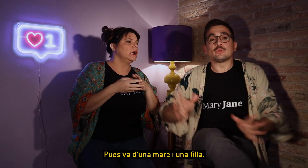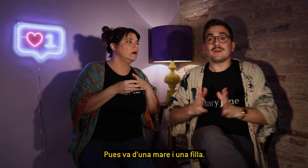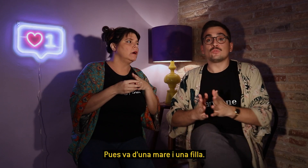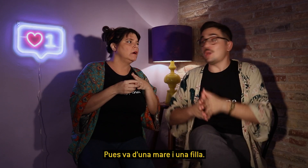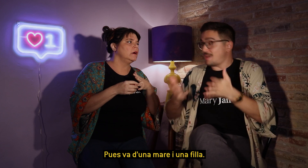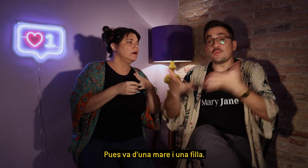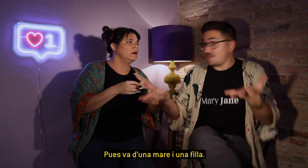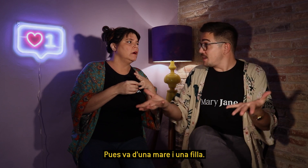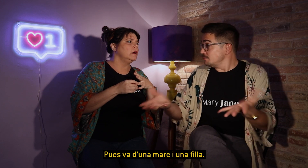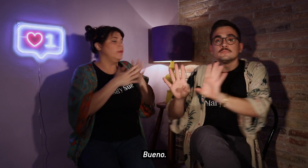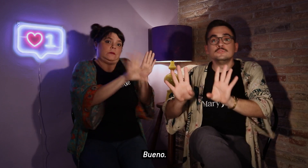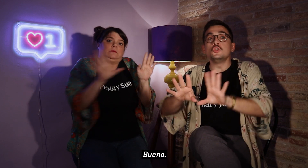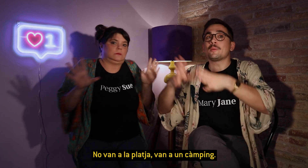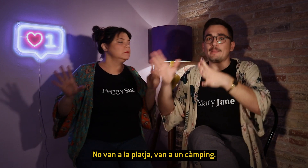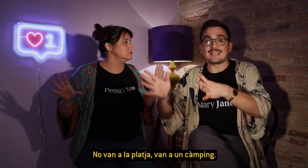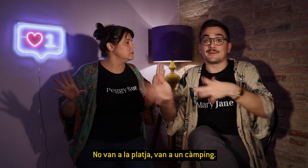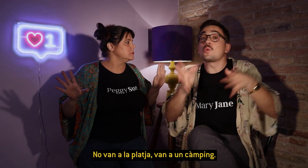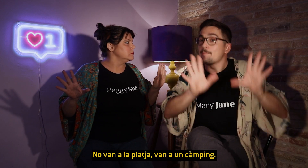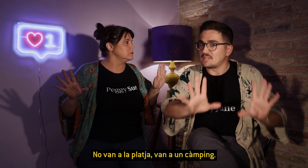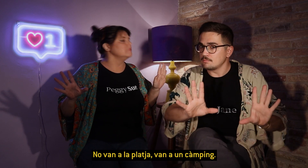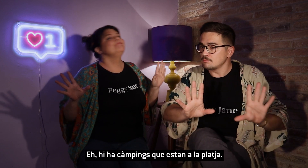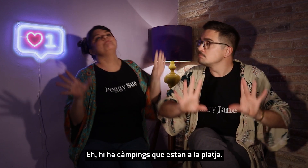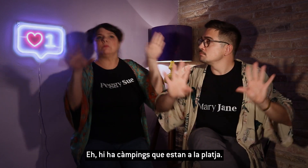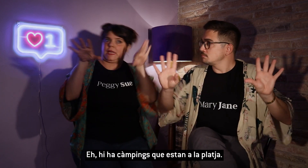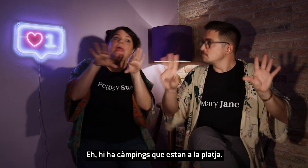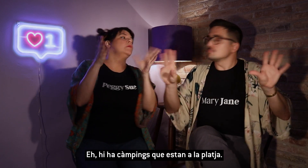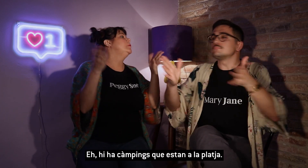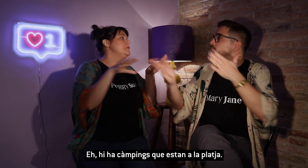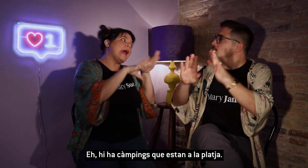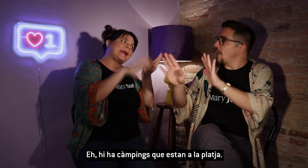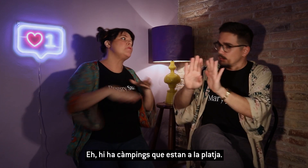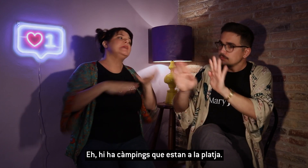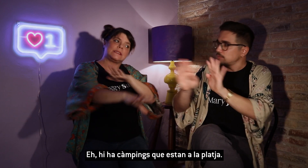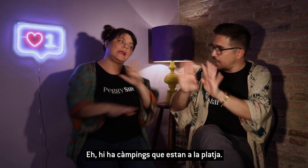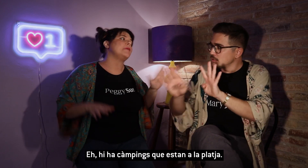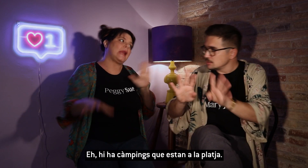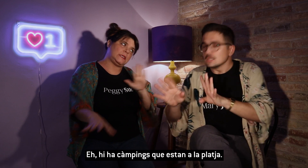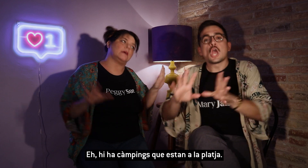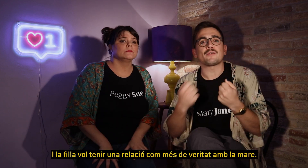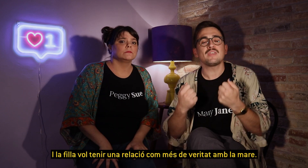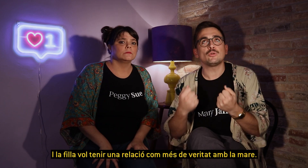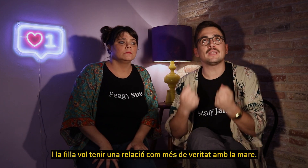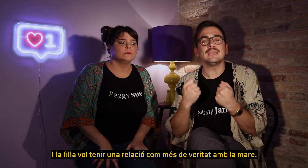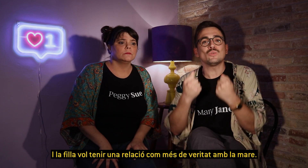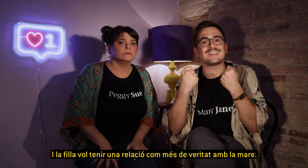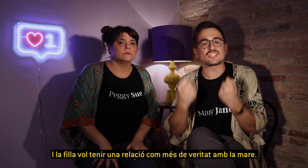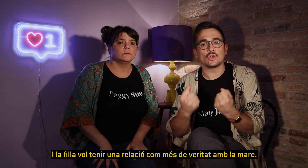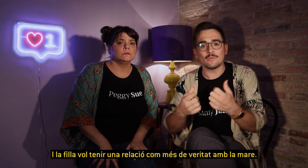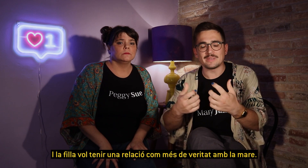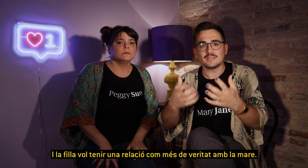Doncs va, d'una mare i una filla no van a la platja, van a un càmping. Eh, i els càmpings que estan a la platja. La filla vol tenir una relació com més de